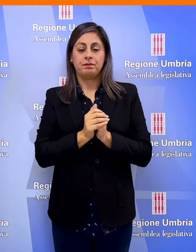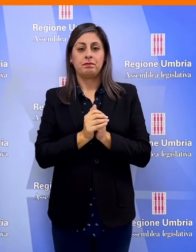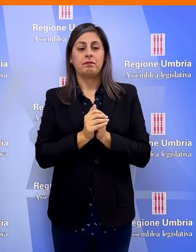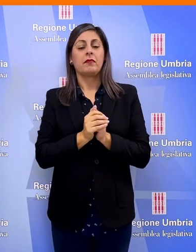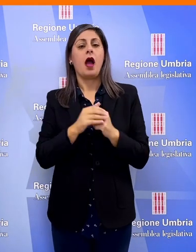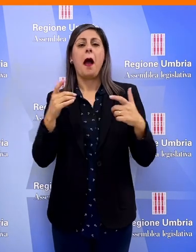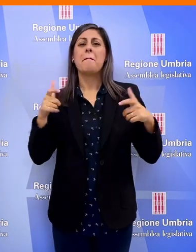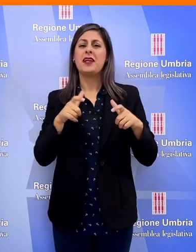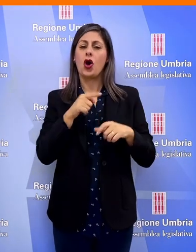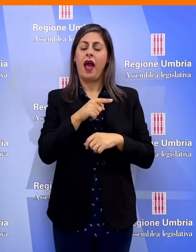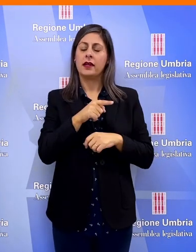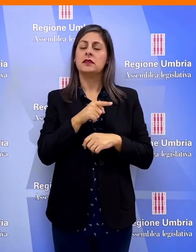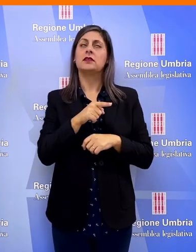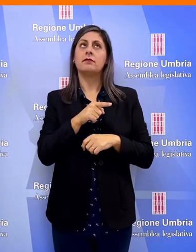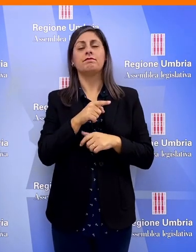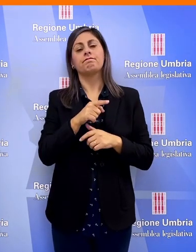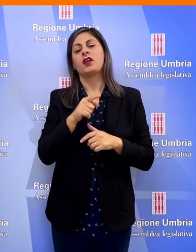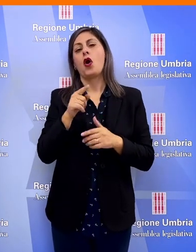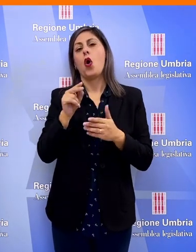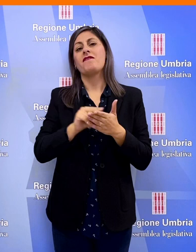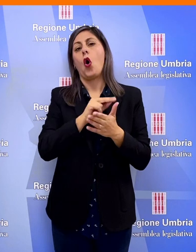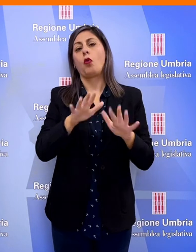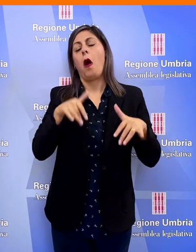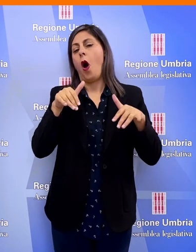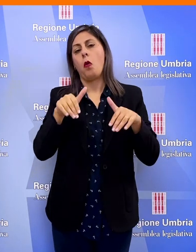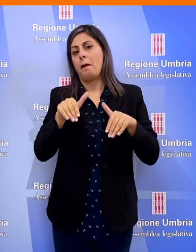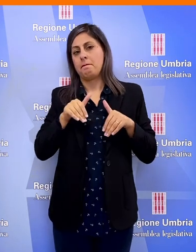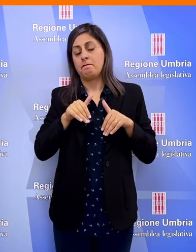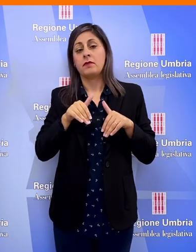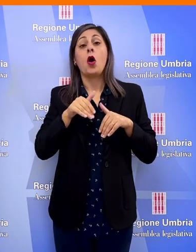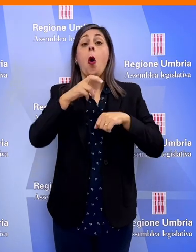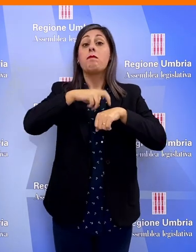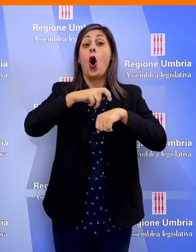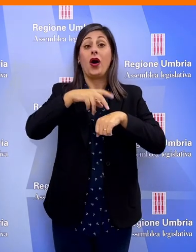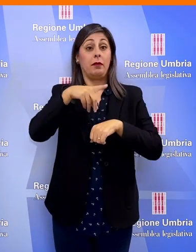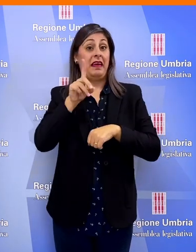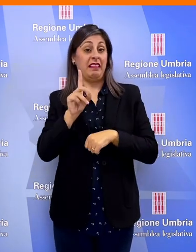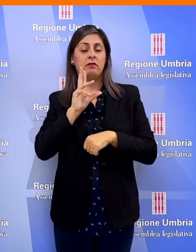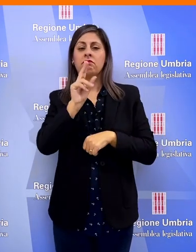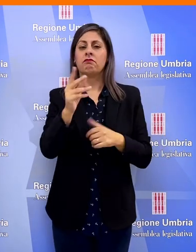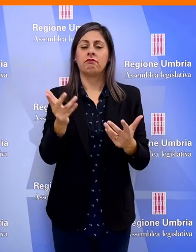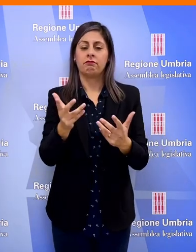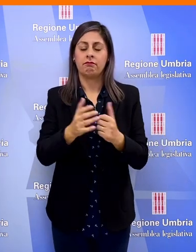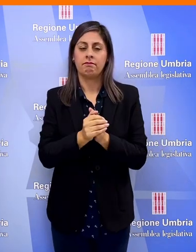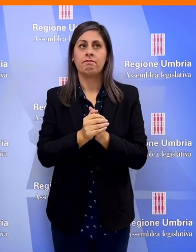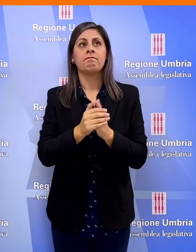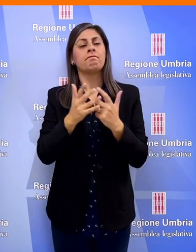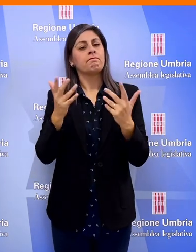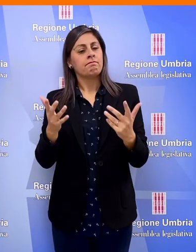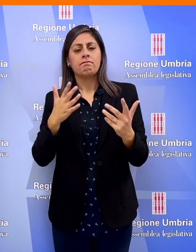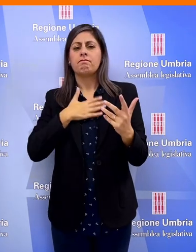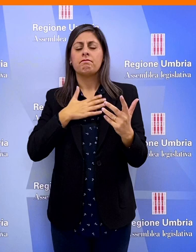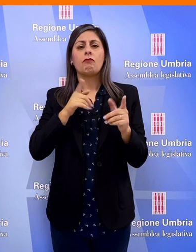per la minoranza che non ha partecipato a questo voto in aula Tommaso Bori del Partito Democratico ha detto